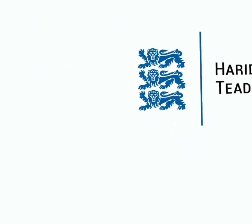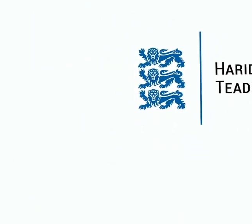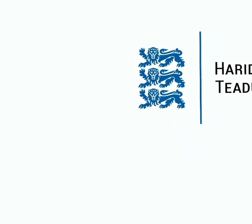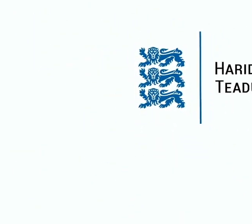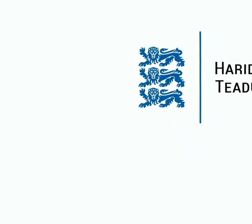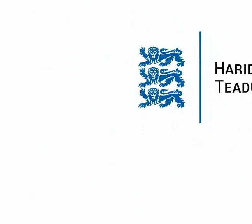-neud Koolirah